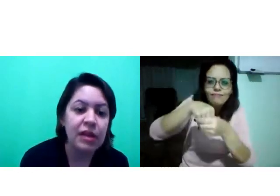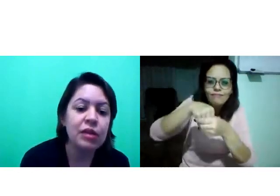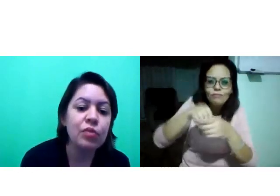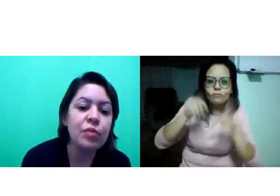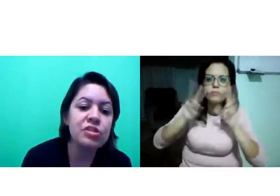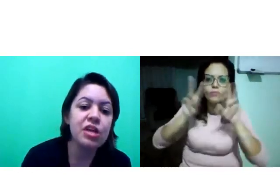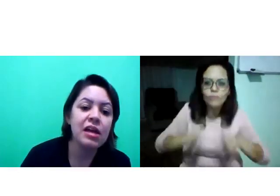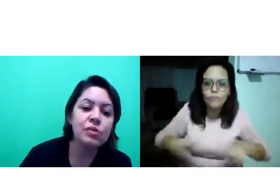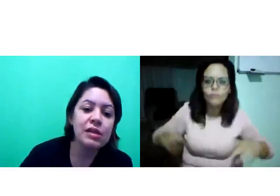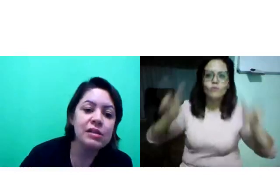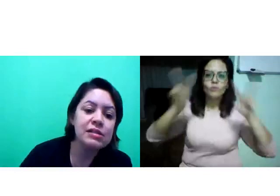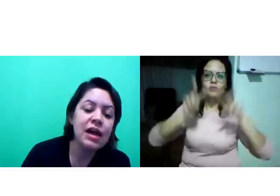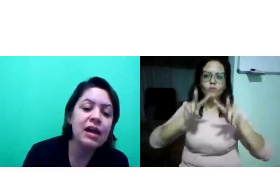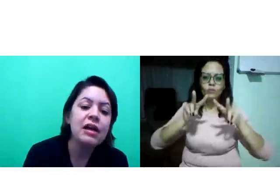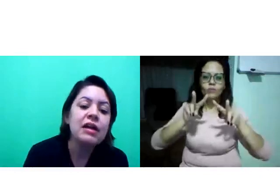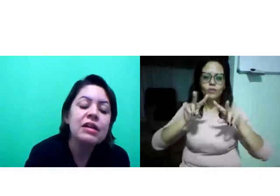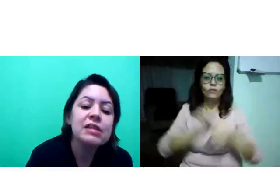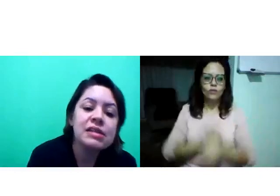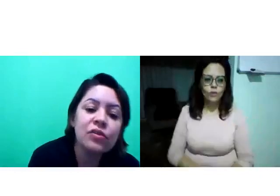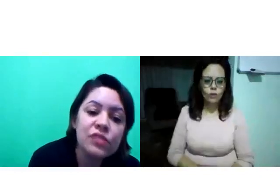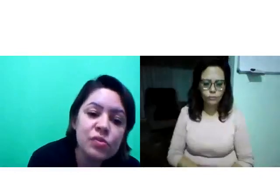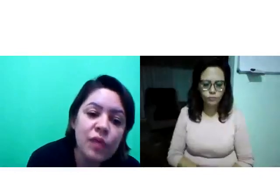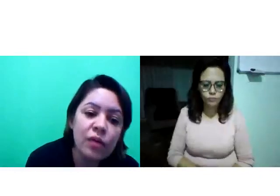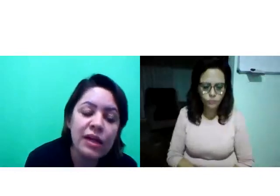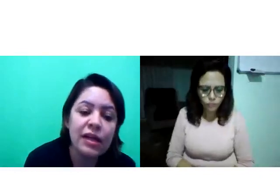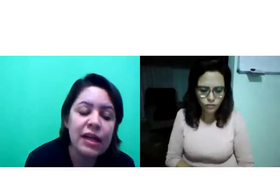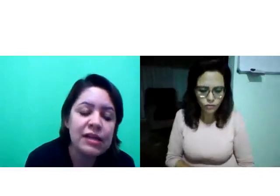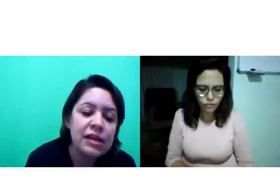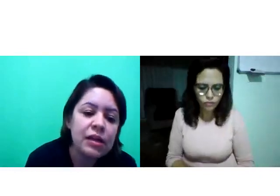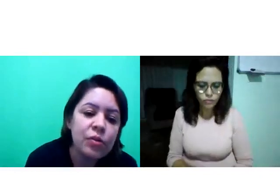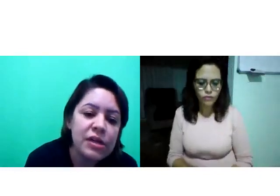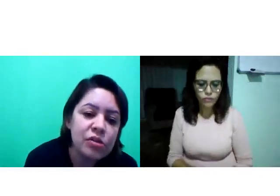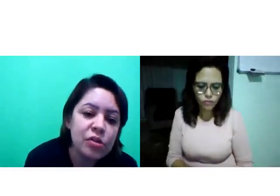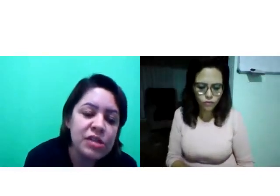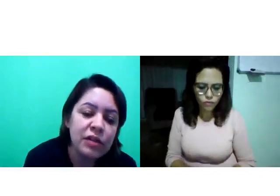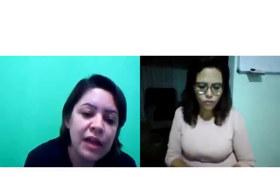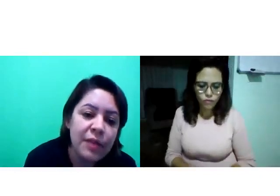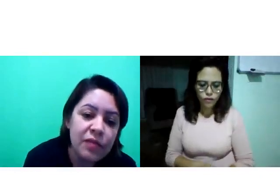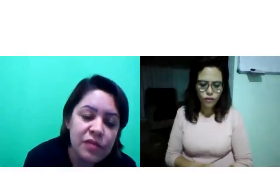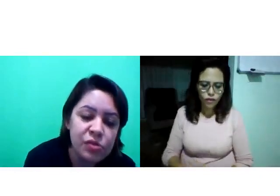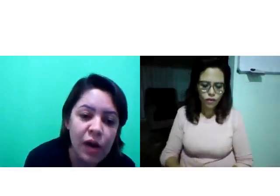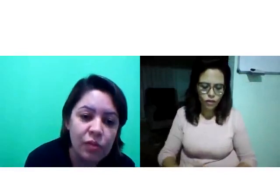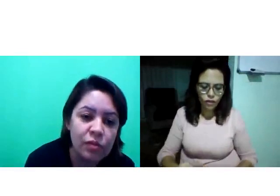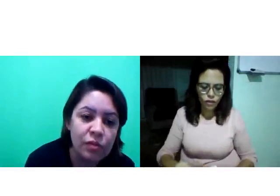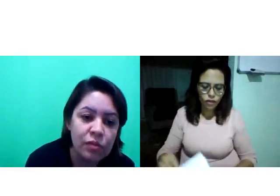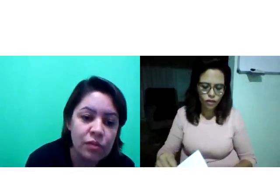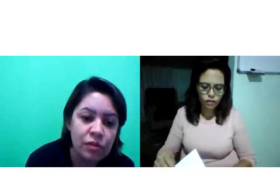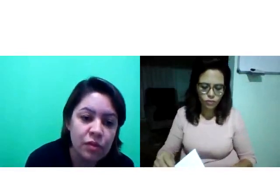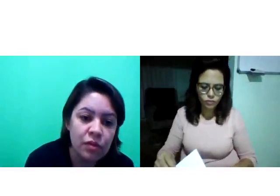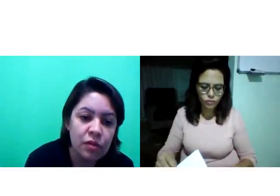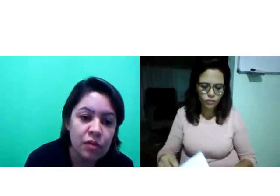Então, objeto, ele está nessa questão visual, né? Essa incorporação de objeto, ela é bem visual.